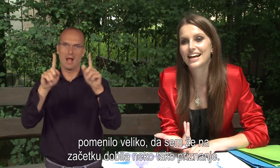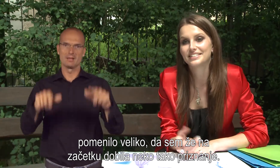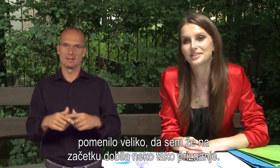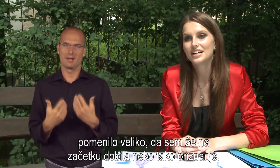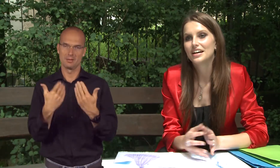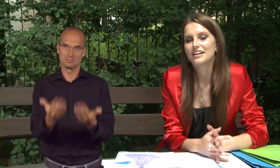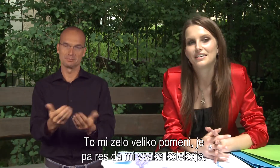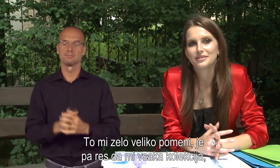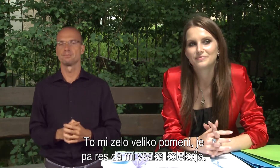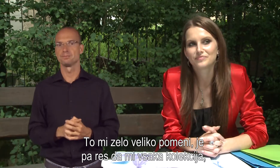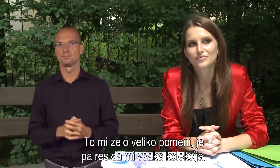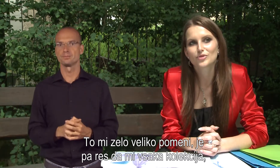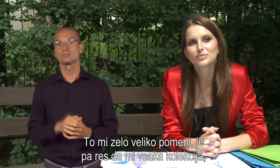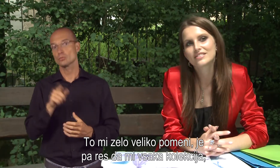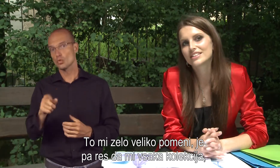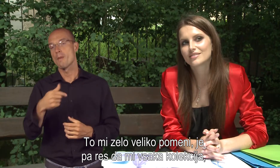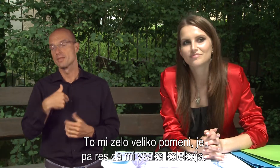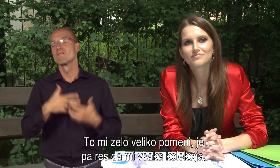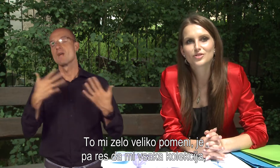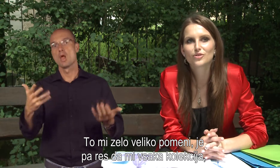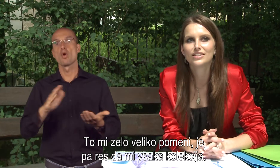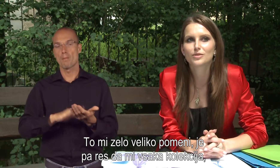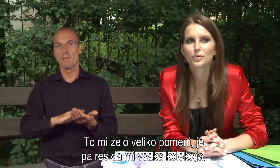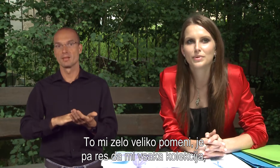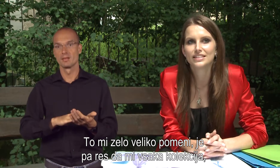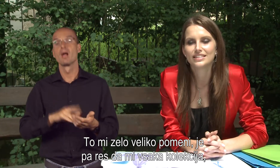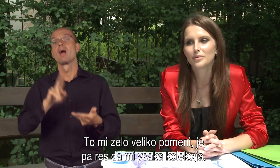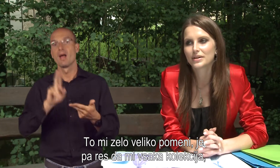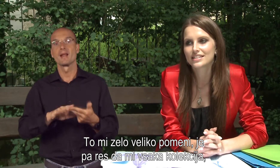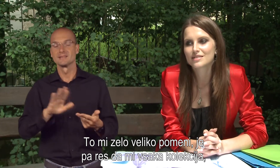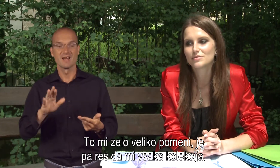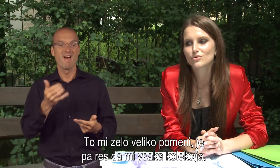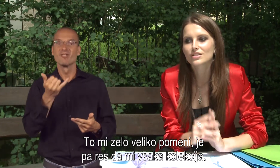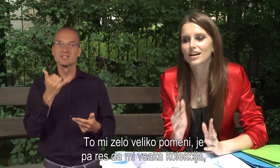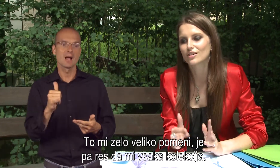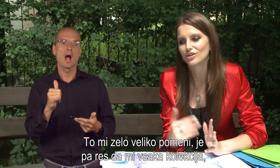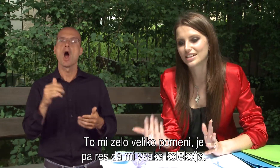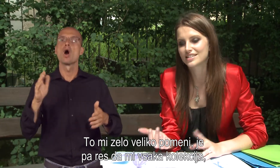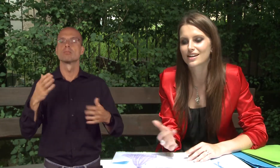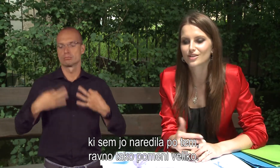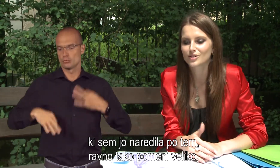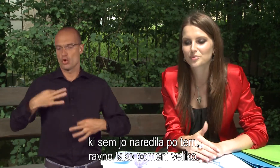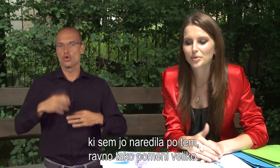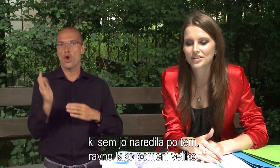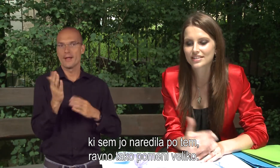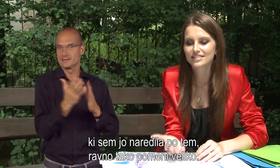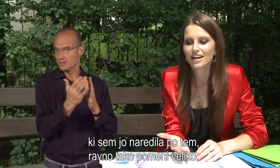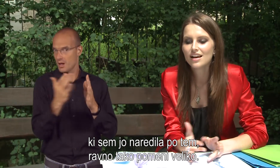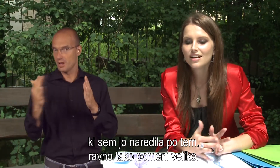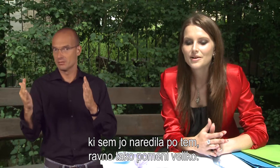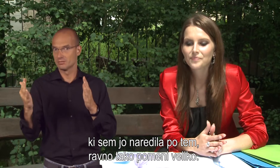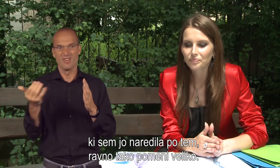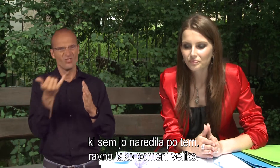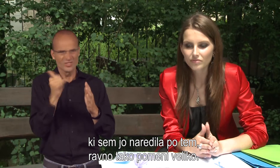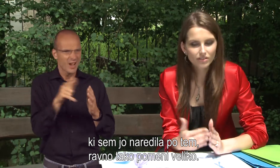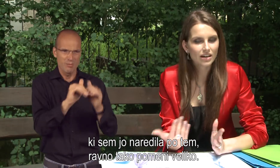priznanje. To mi seveda zelo veliko pomeni. Je pa res, da mi vsaka kolekcija, ki jo sem naredila,